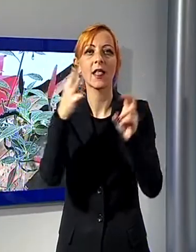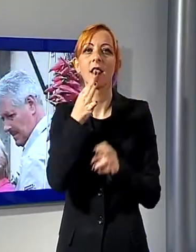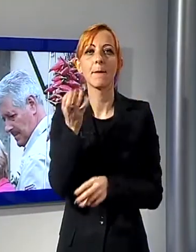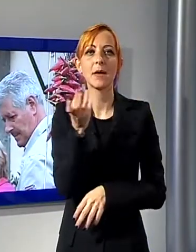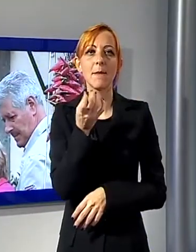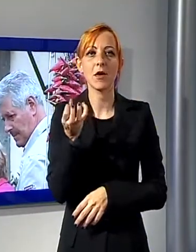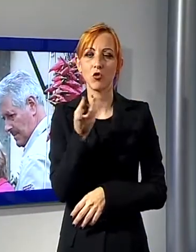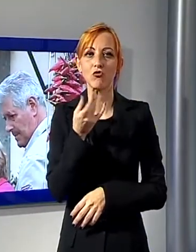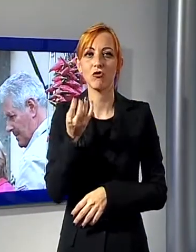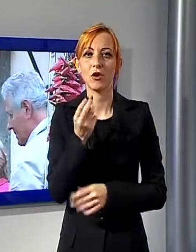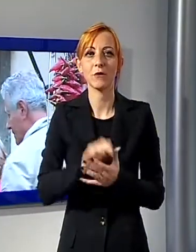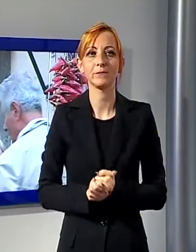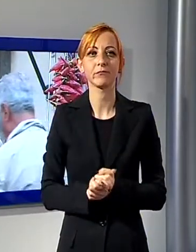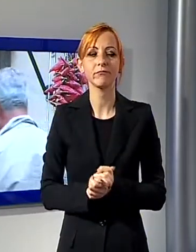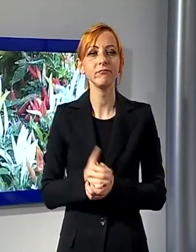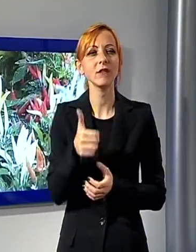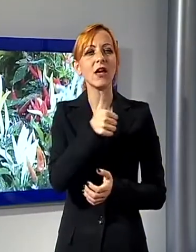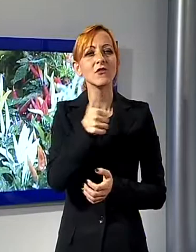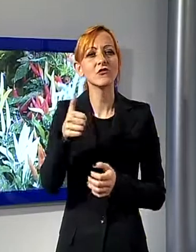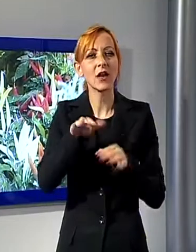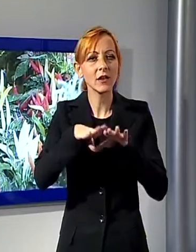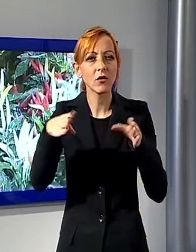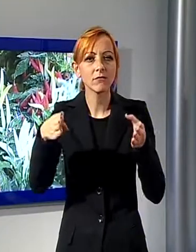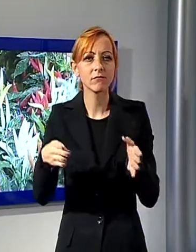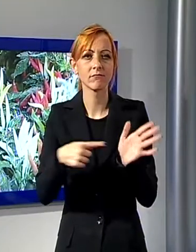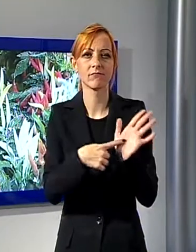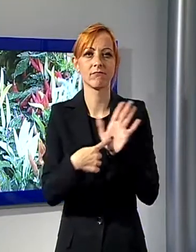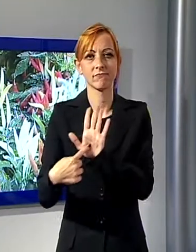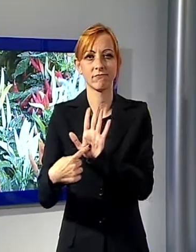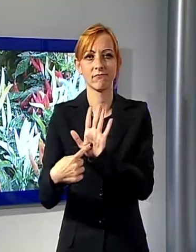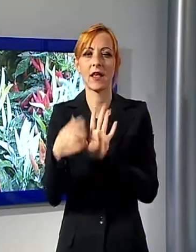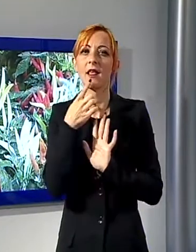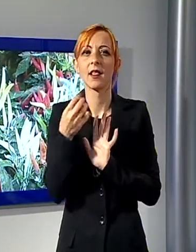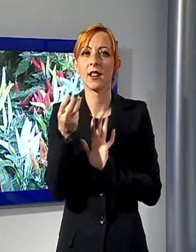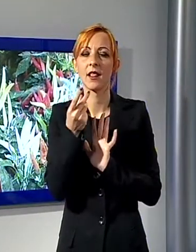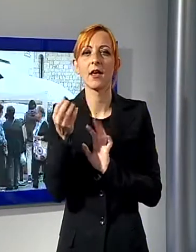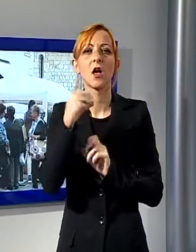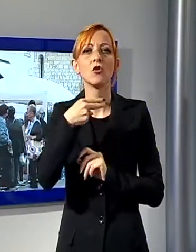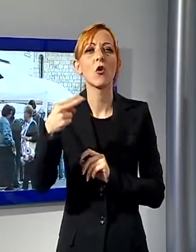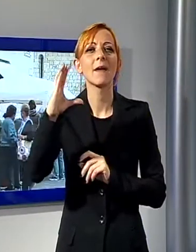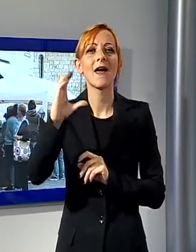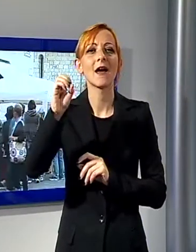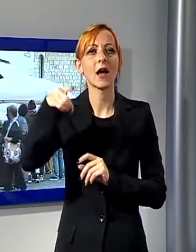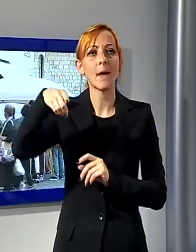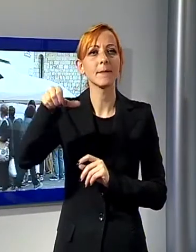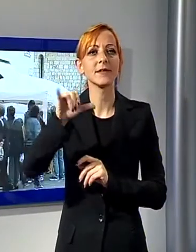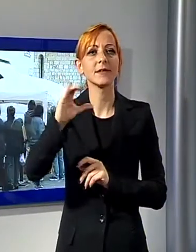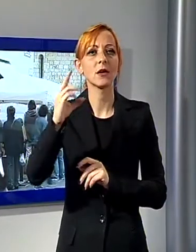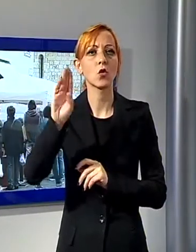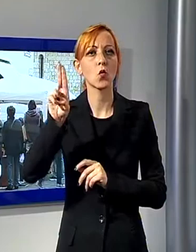presenti per mostrare le infinite varietà di Capsicum, il termine scientifico con cui si indica la pianta dal frutto piccante